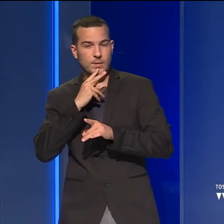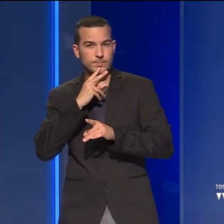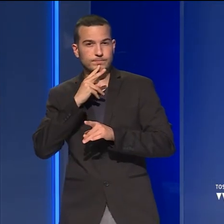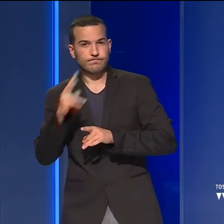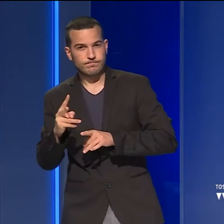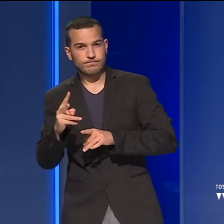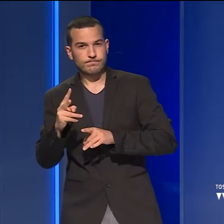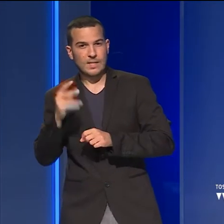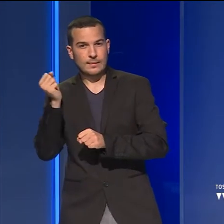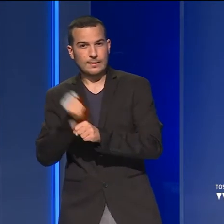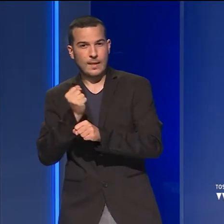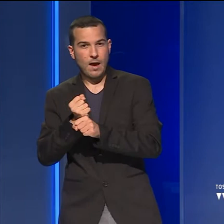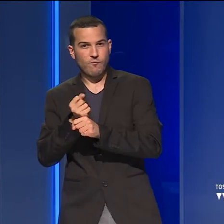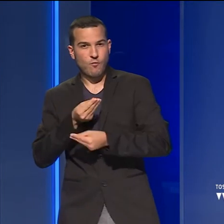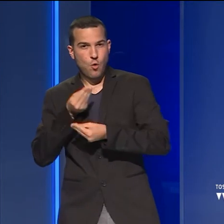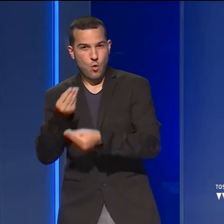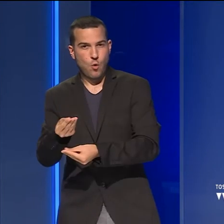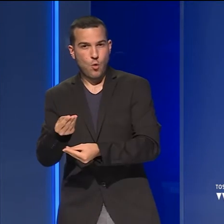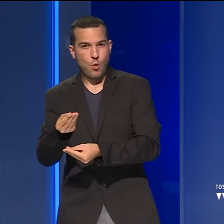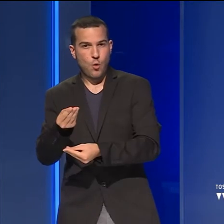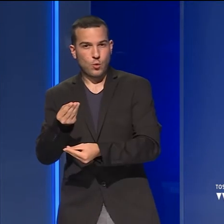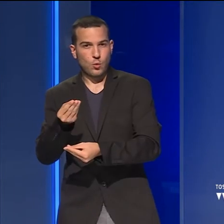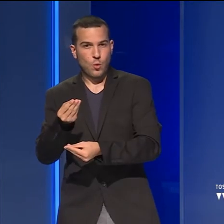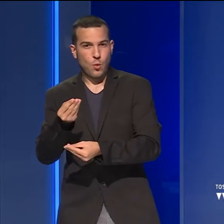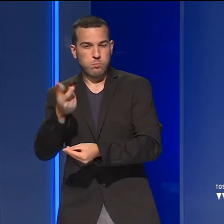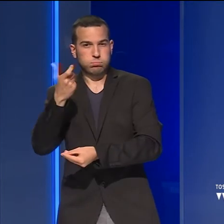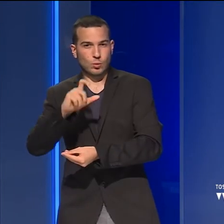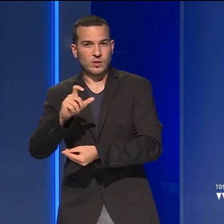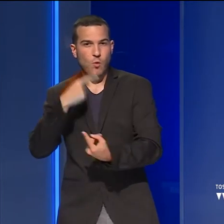di lavoro per sanare la posizione.